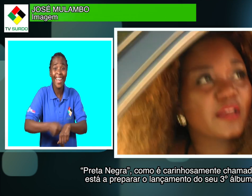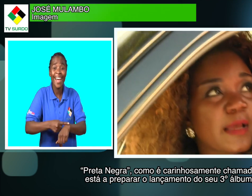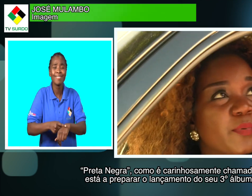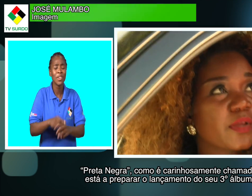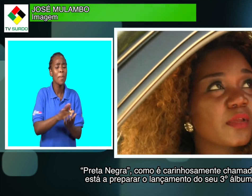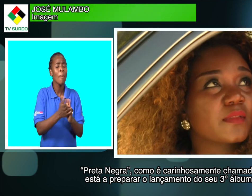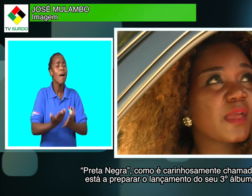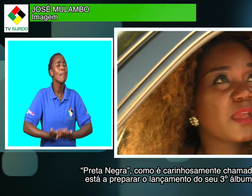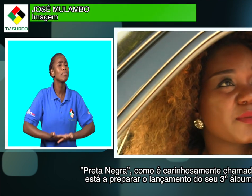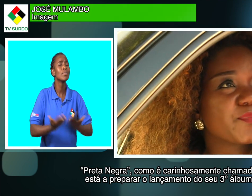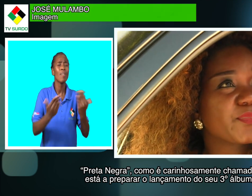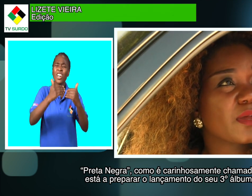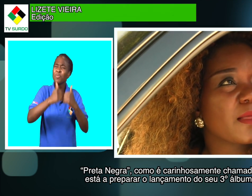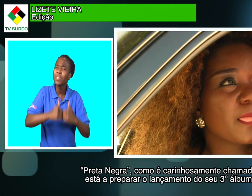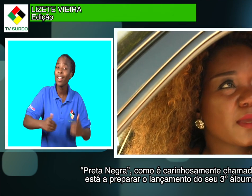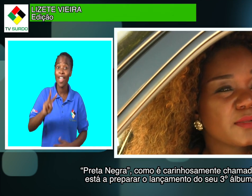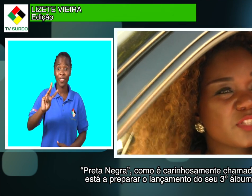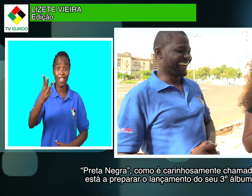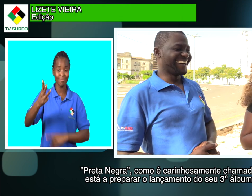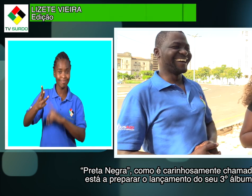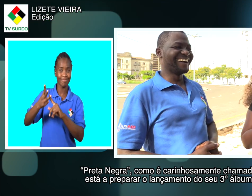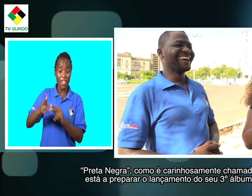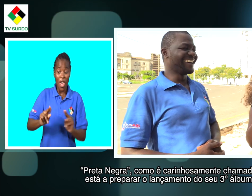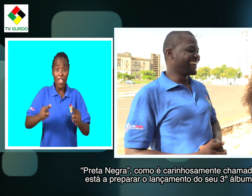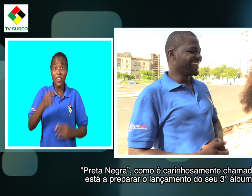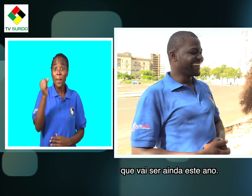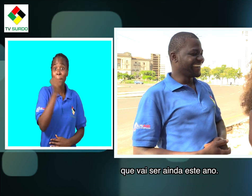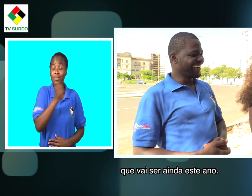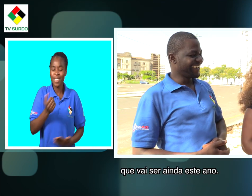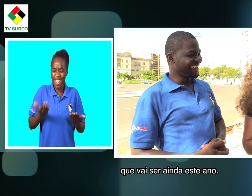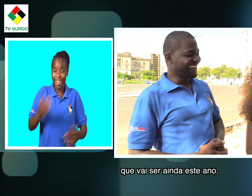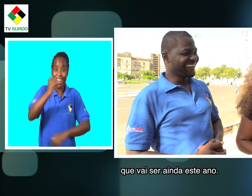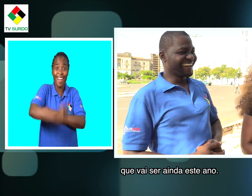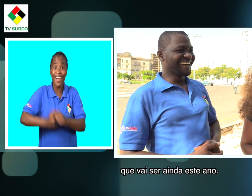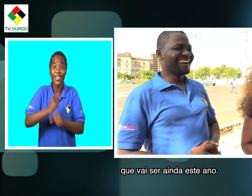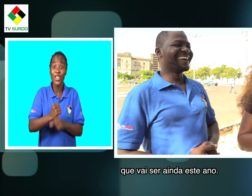chamada, está a preparar o lançamento oficial do seu terceiro álbum, que vai ser ainda este ano.